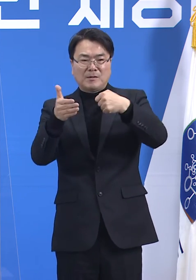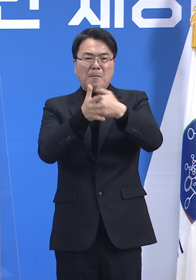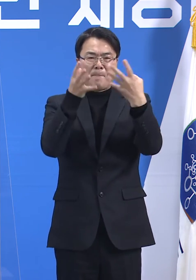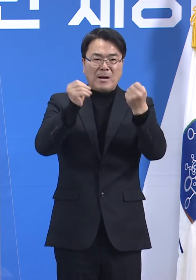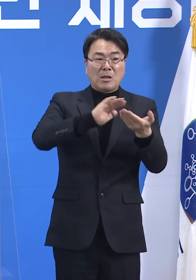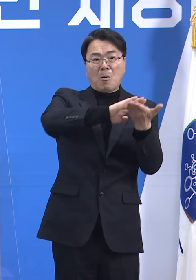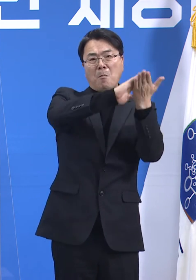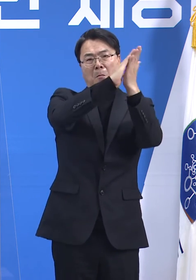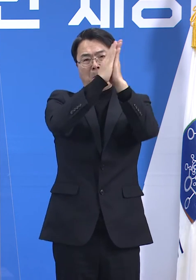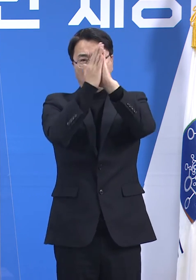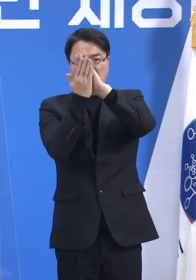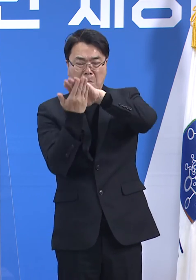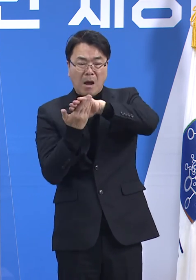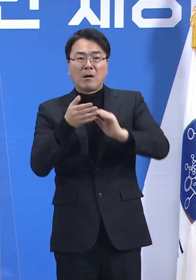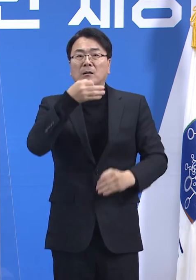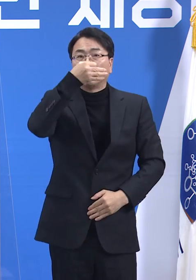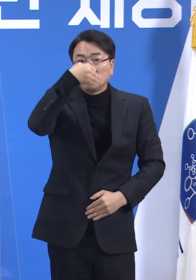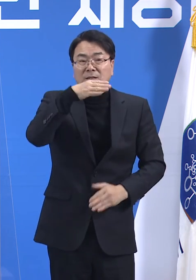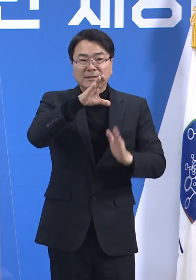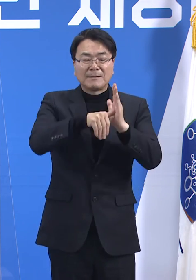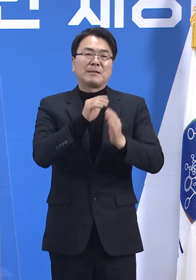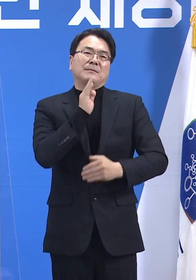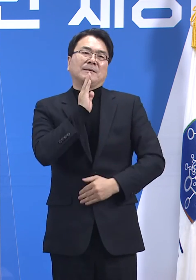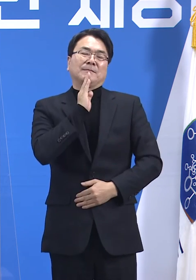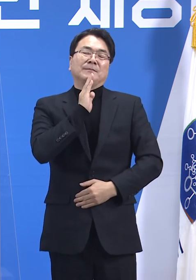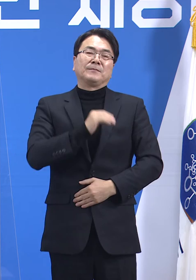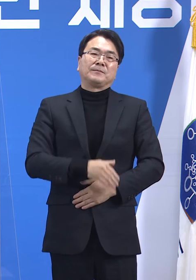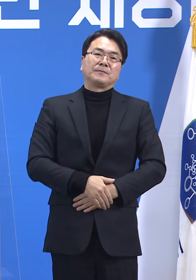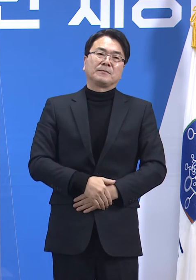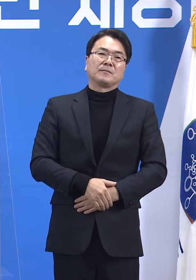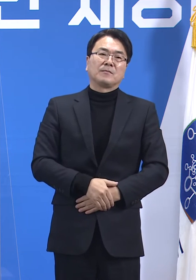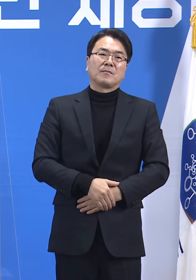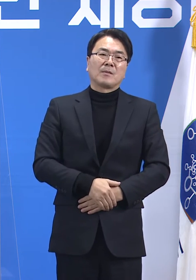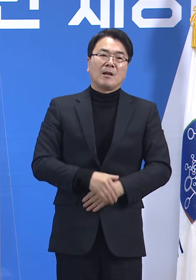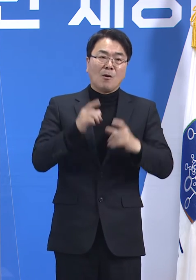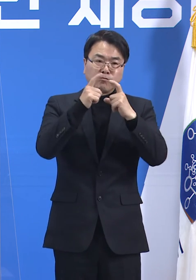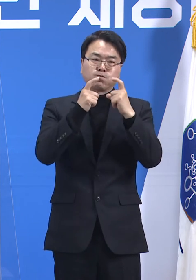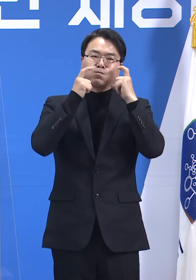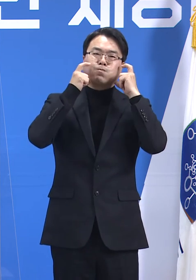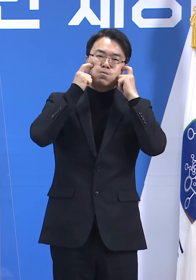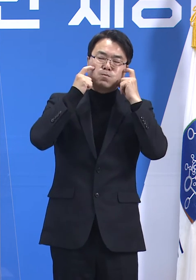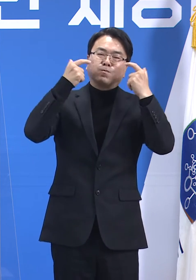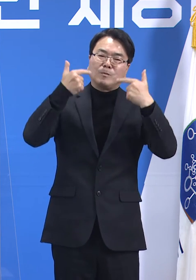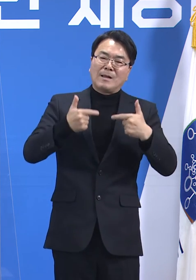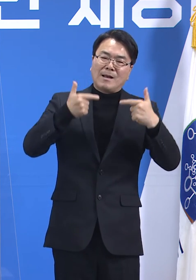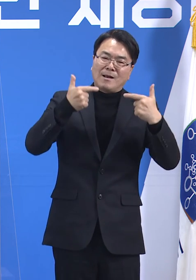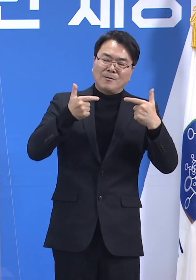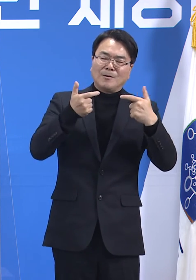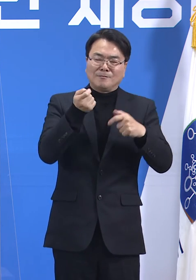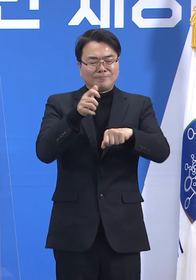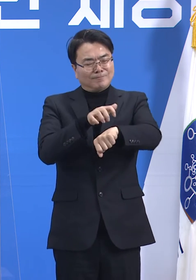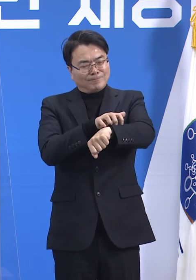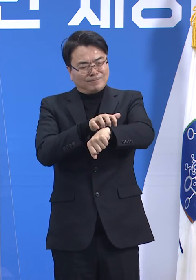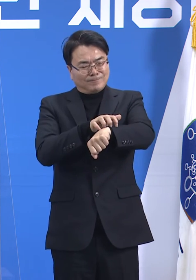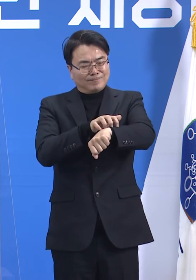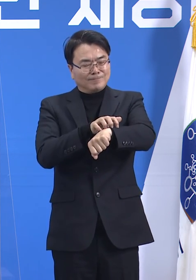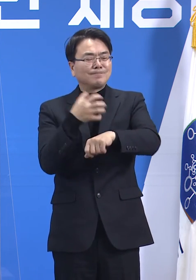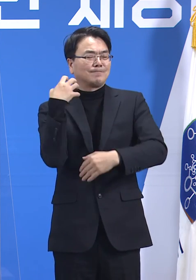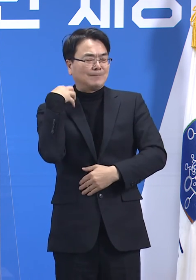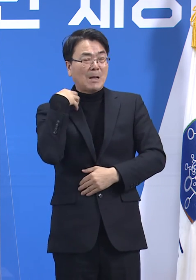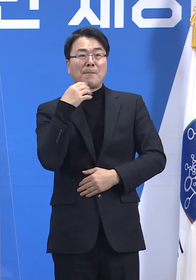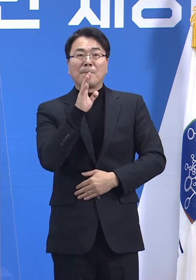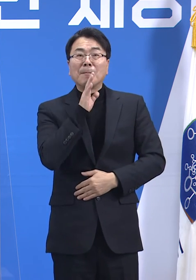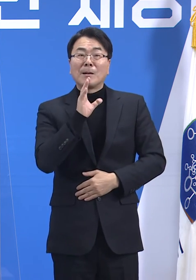변했고 힘들었던 그런 해였습니다. 마스크 착용의 일상화로 사소한 불편을 겪는 것은 물론이고,